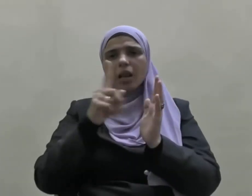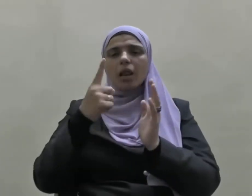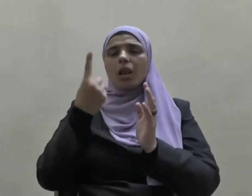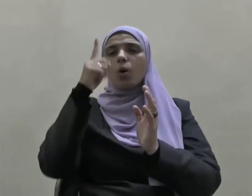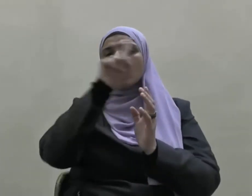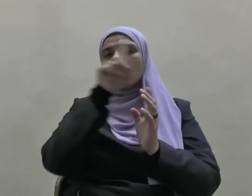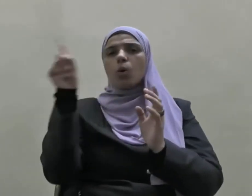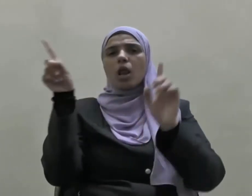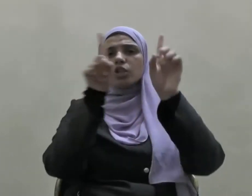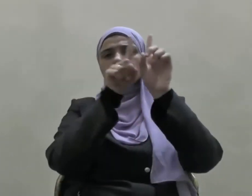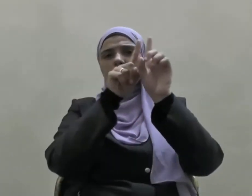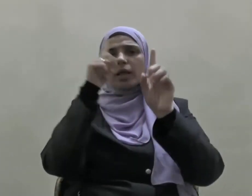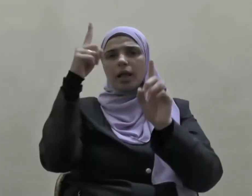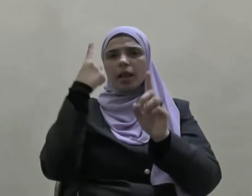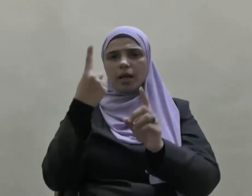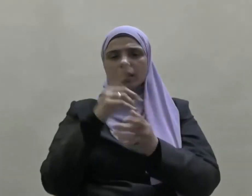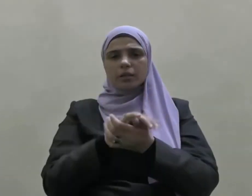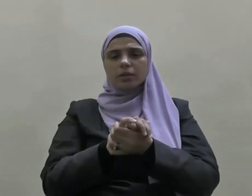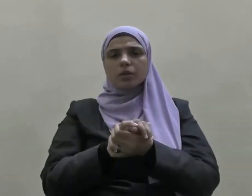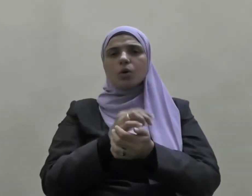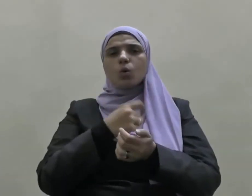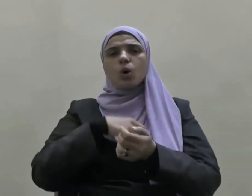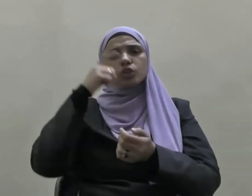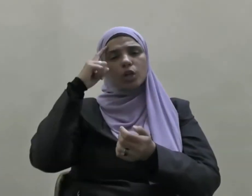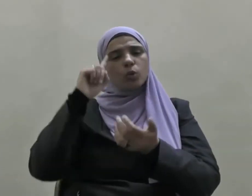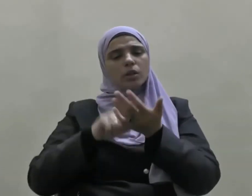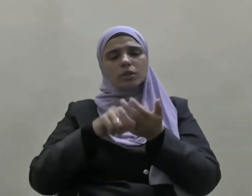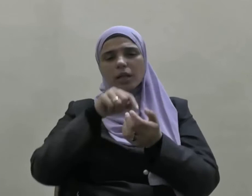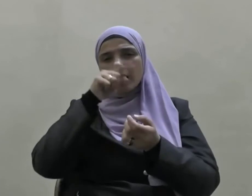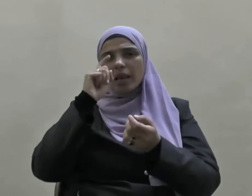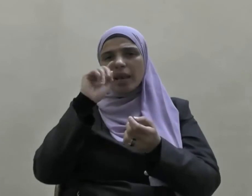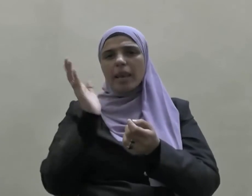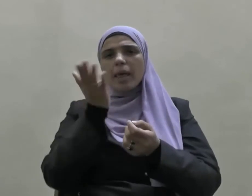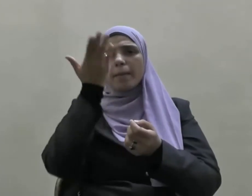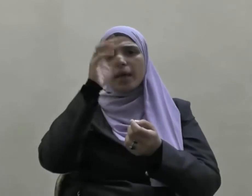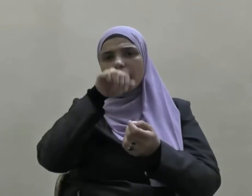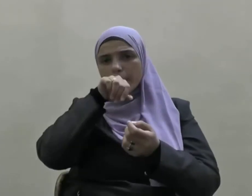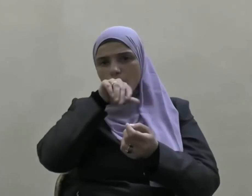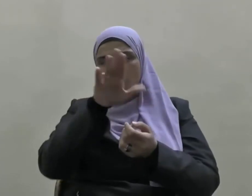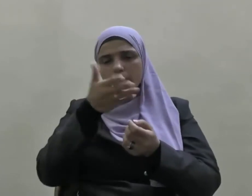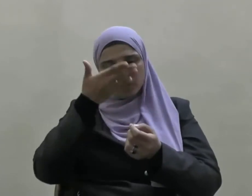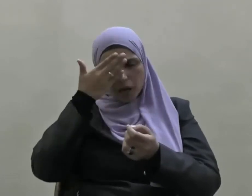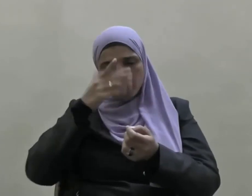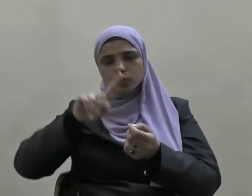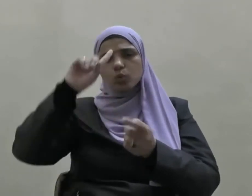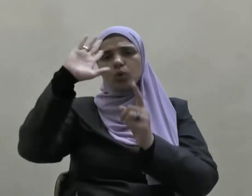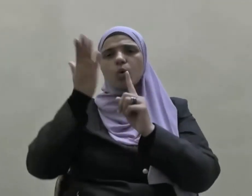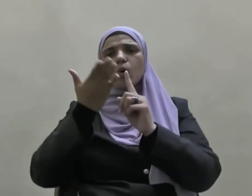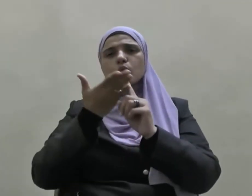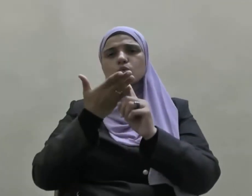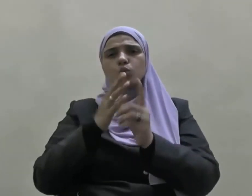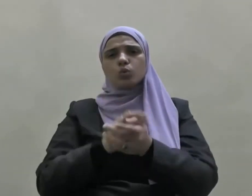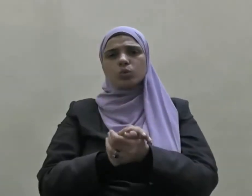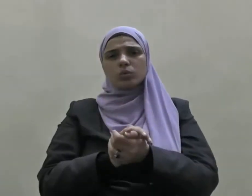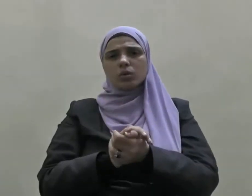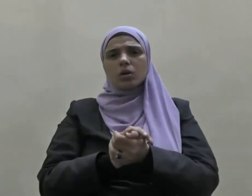إله إلا الله وحده لا شريك له وأشهد أن سيدنا ونبينا محمدا عبده